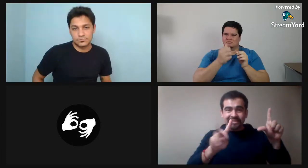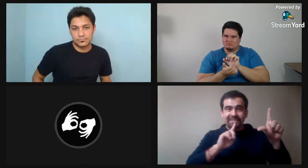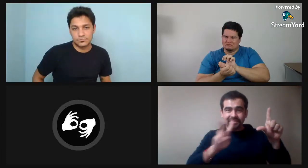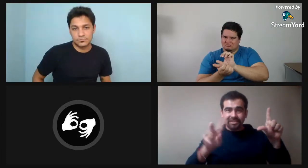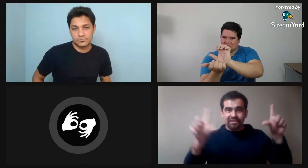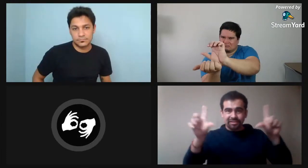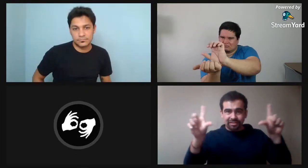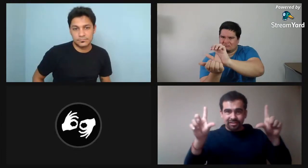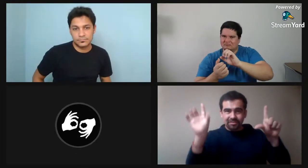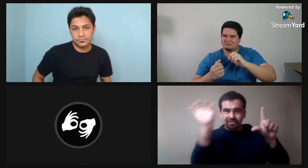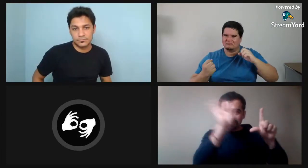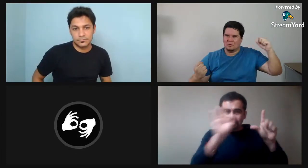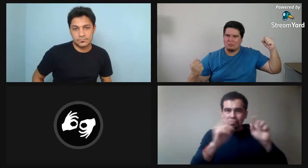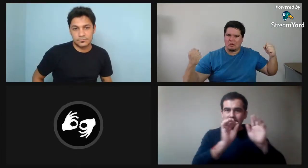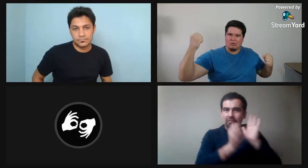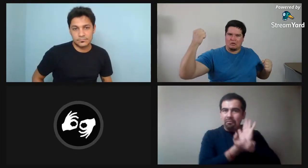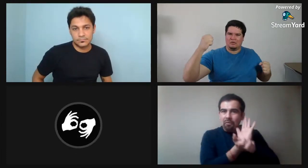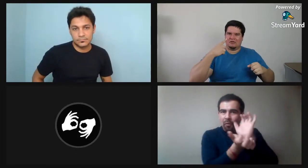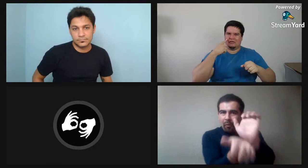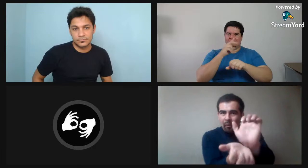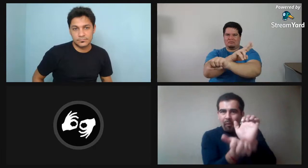También trabajé en la televisión